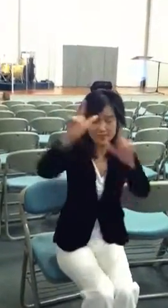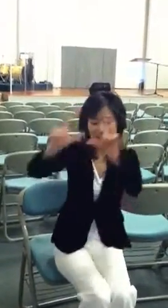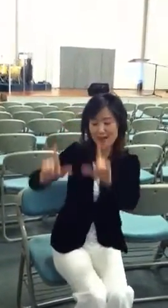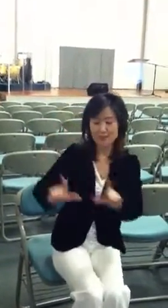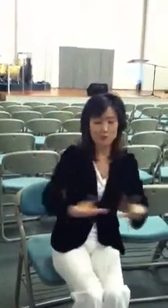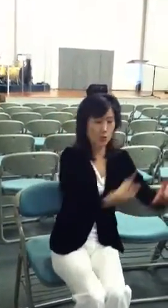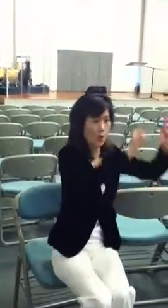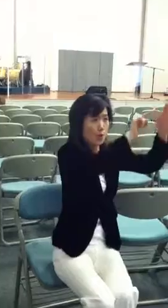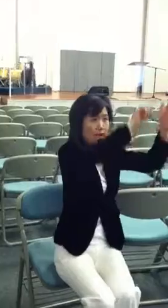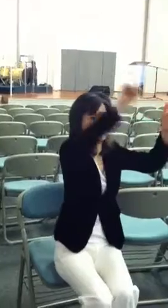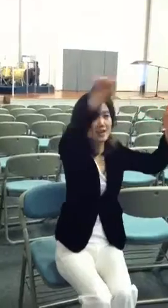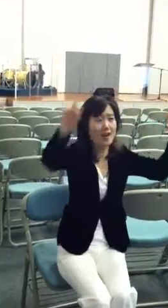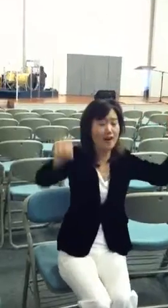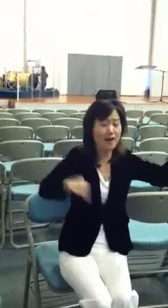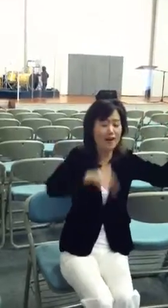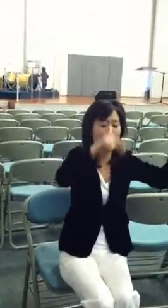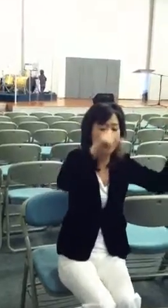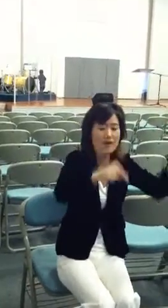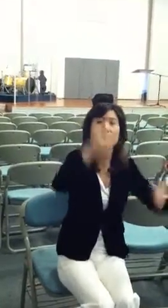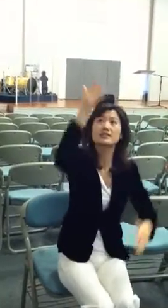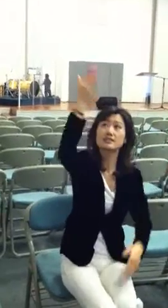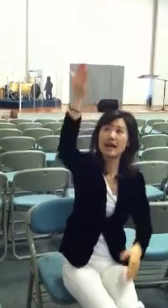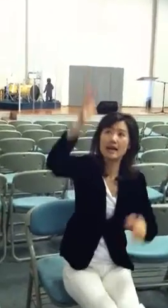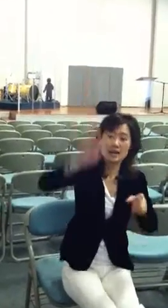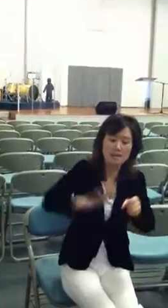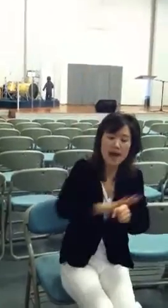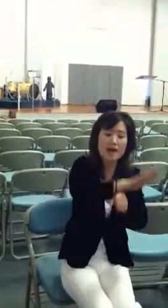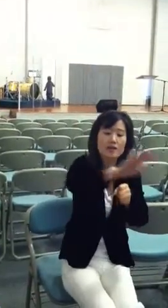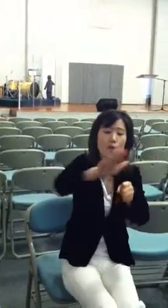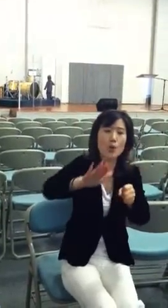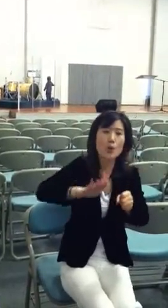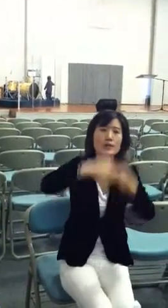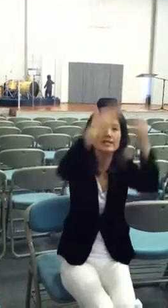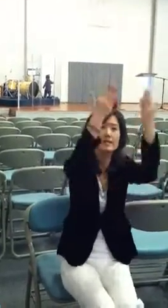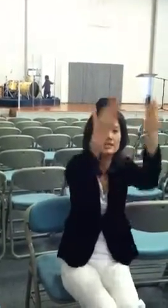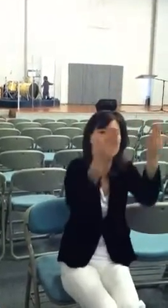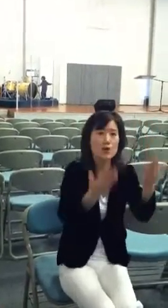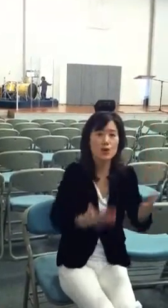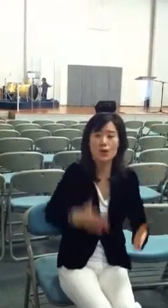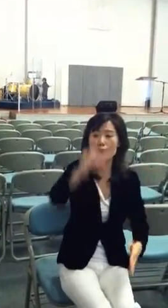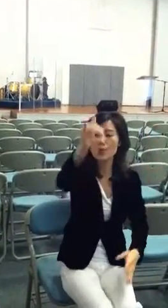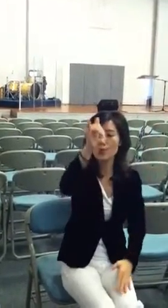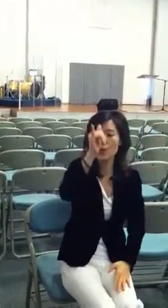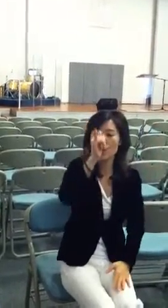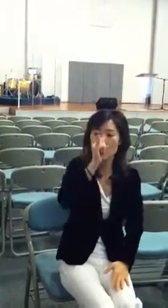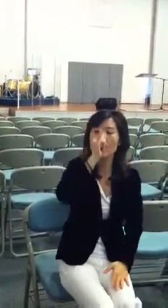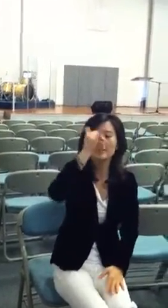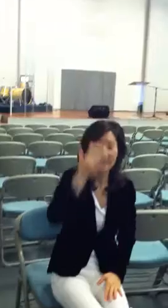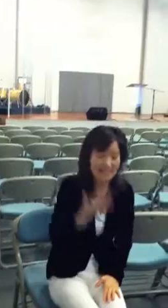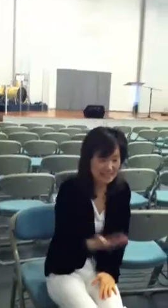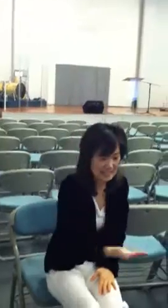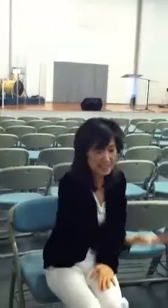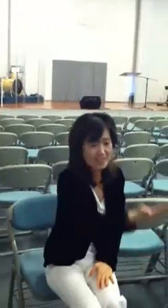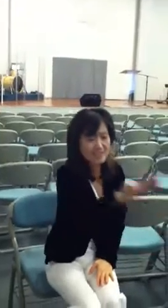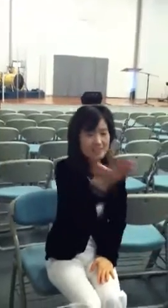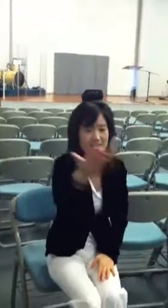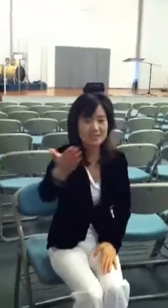삶속에서 그 사랑받고 있지요 당신은